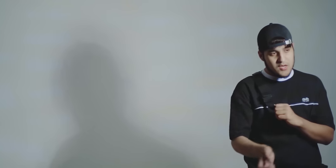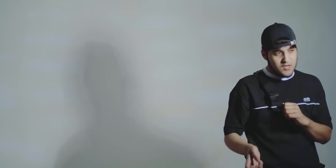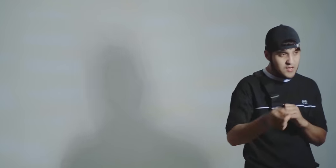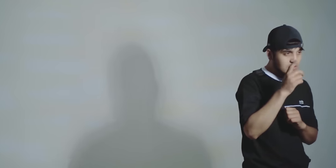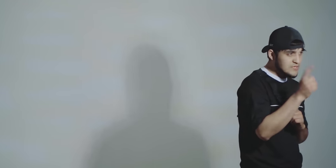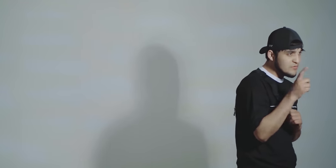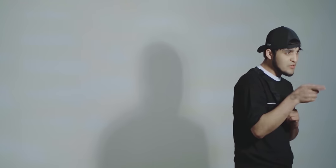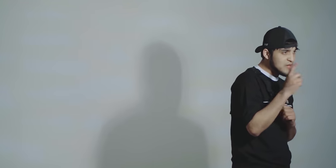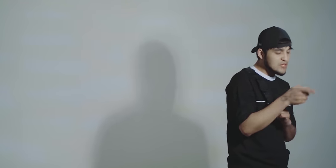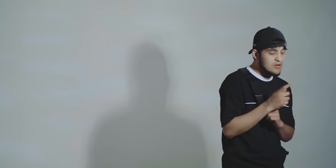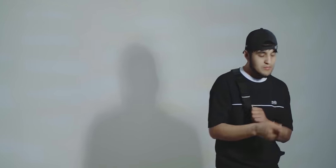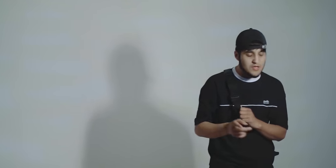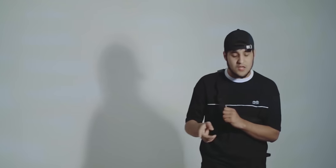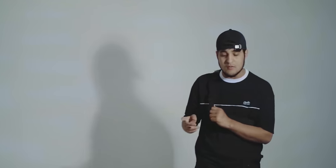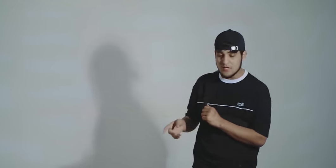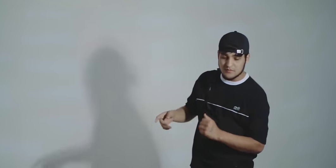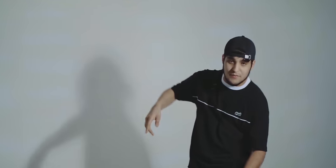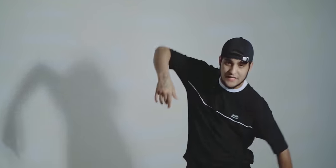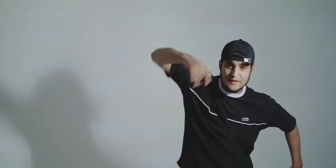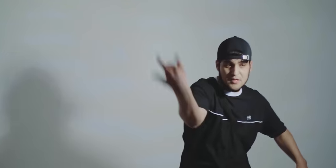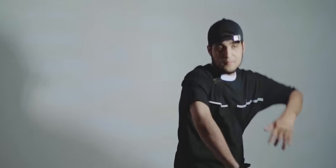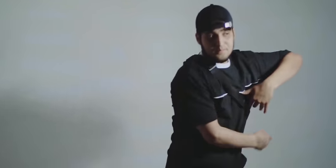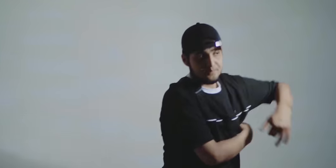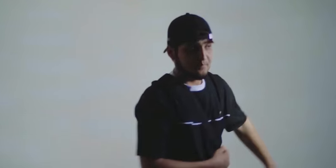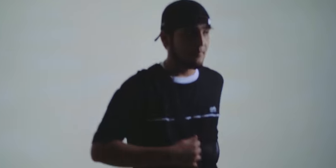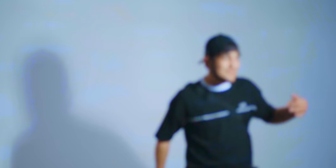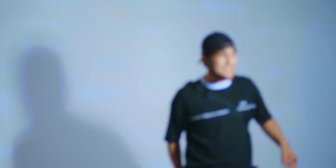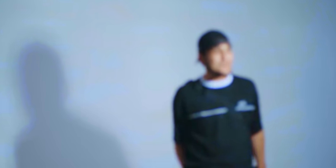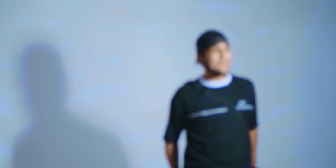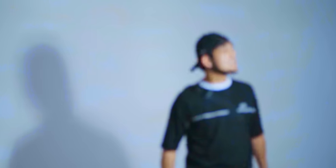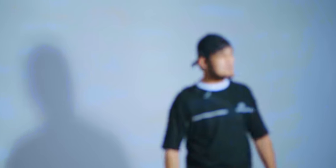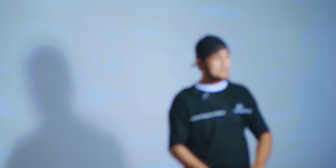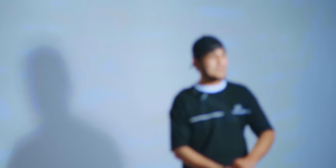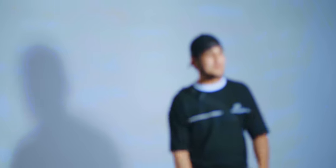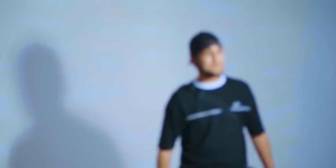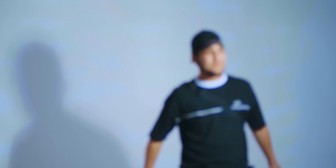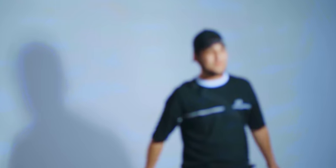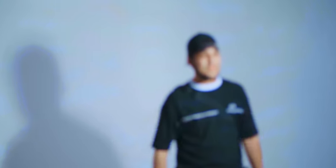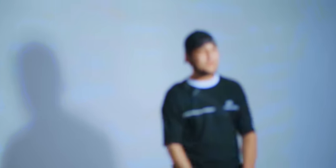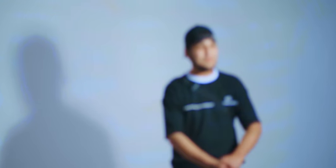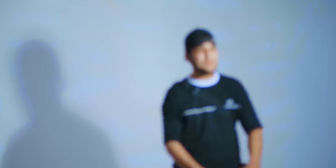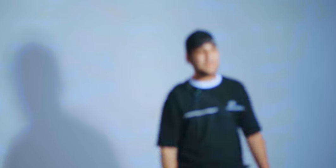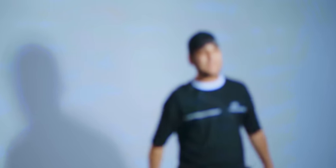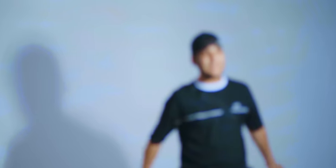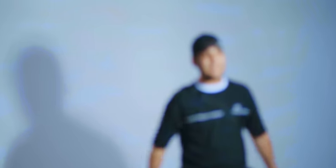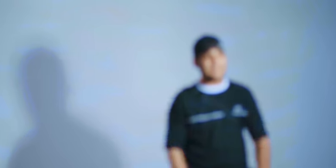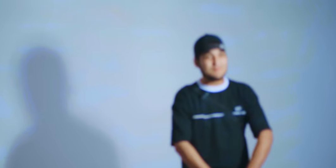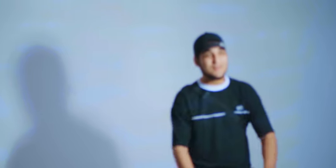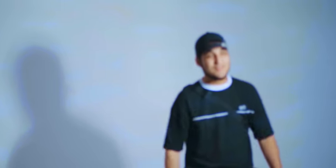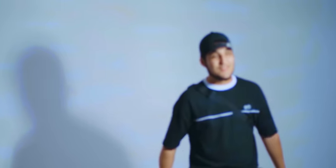Sevgimə cavabını almadım Sevgimə cavabını almadım Sevgimə cavabını almadım Sən